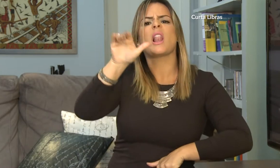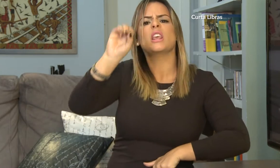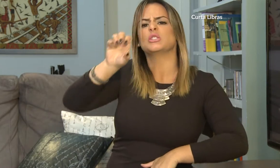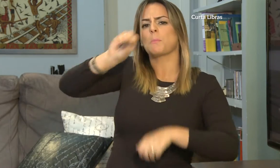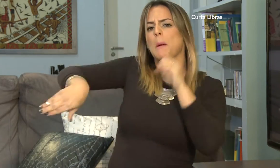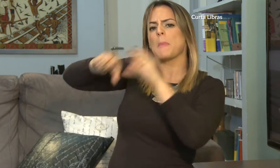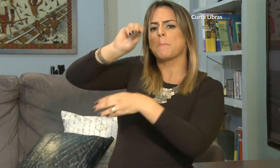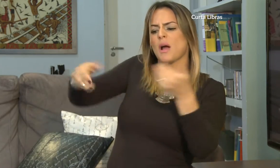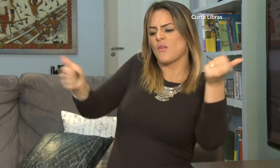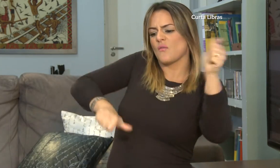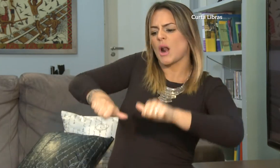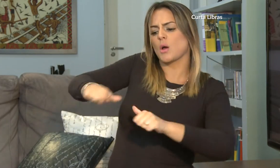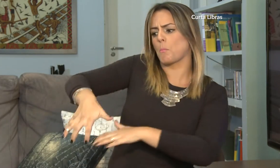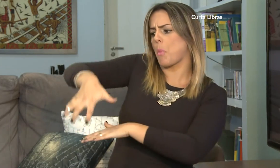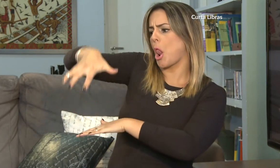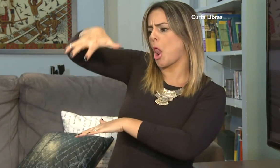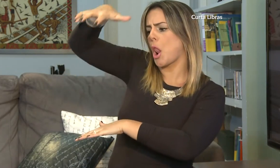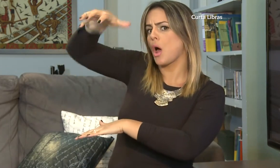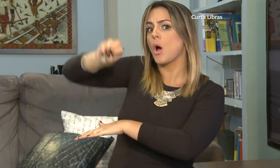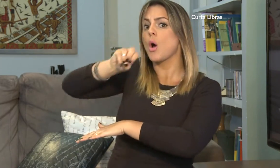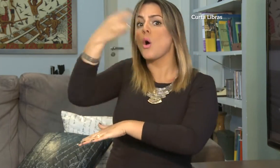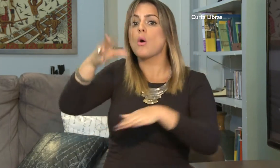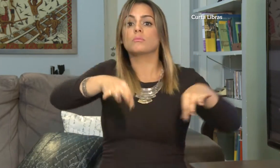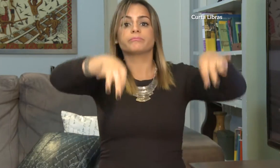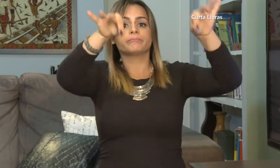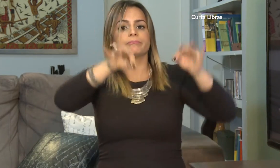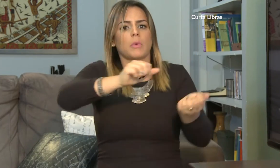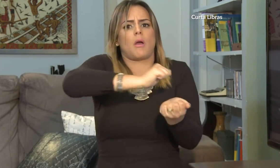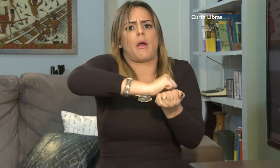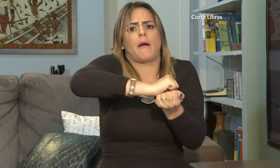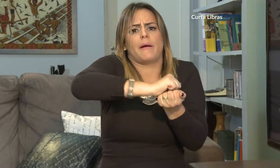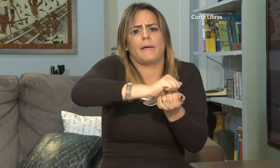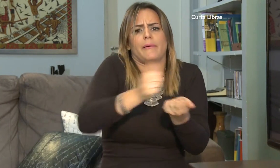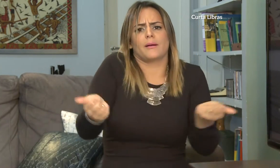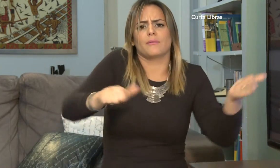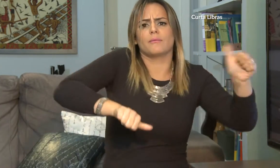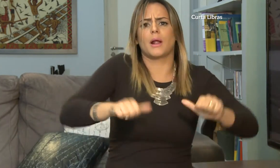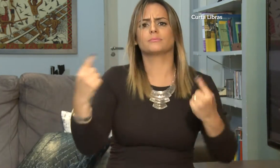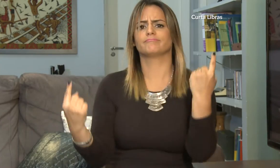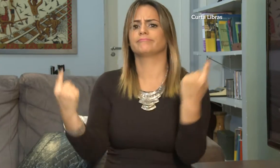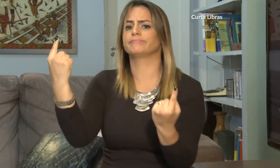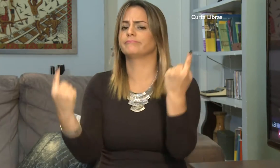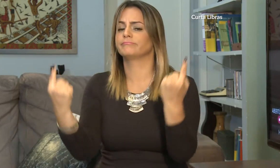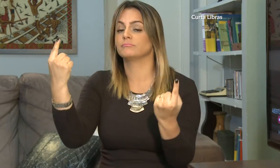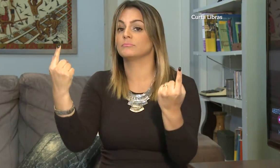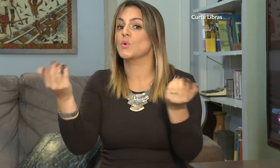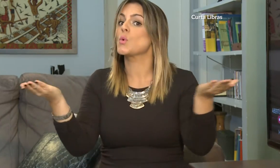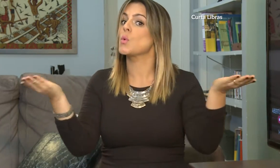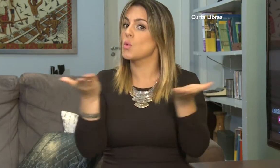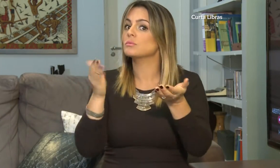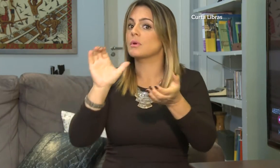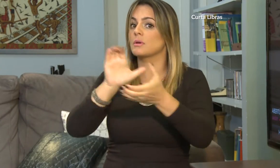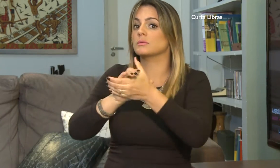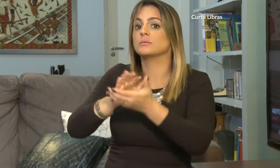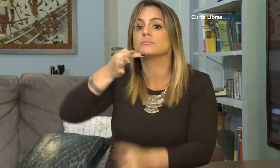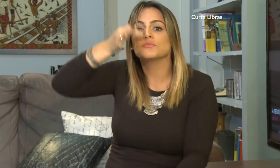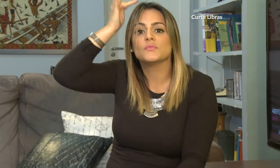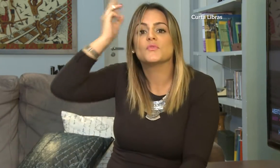o assunto será fralda. Nossa, como acumulam fraldas descartáveis em nosso lixo, não é mesmo? Ou você usa fraldas de